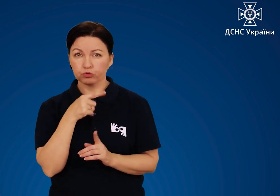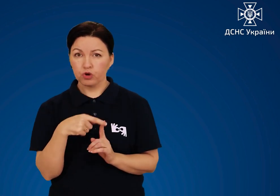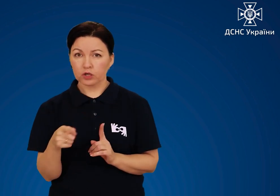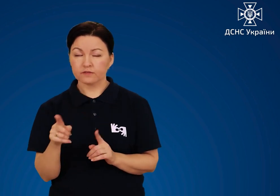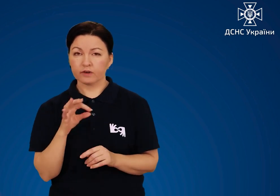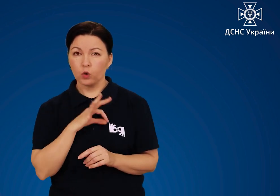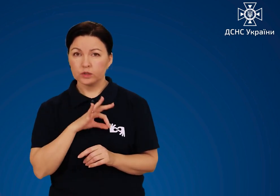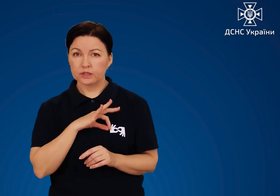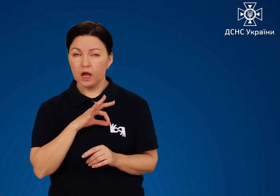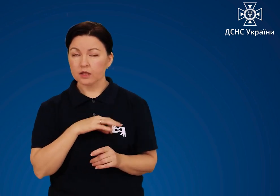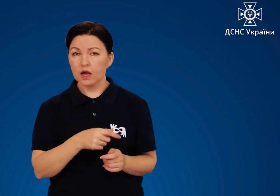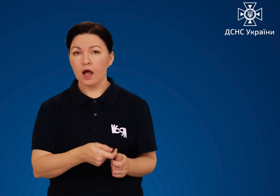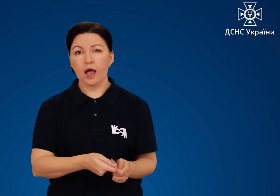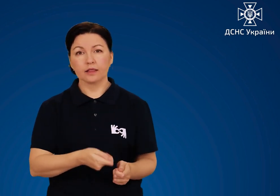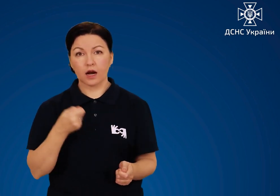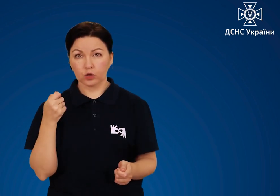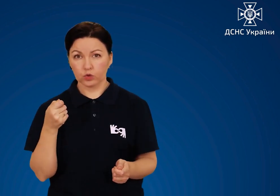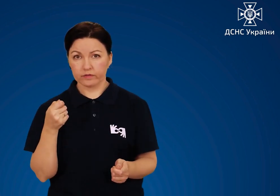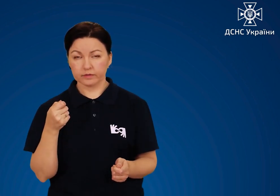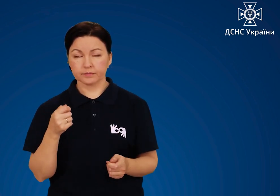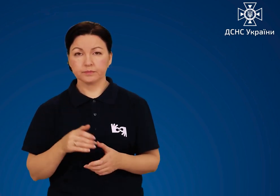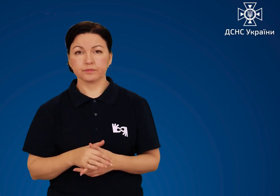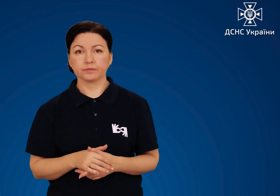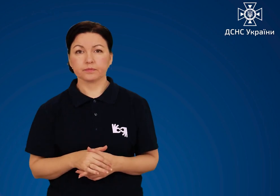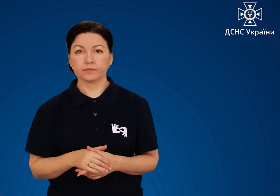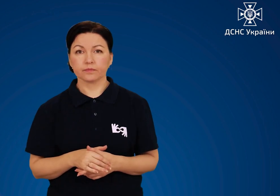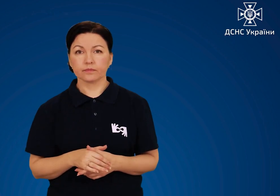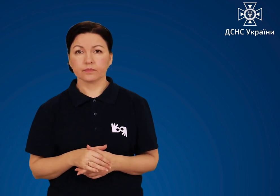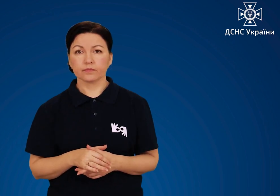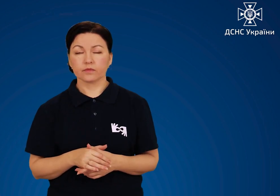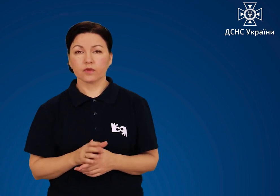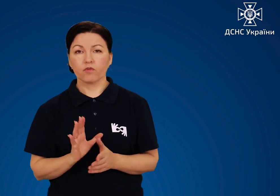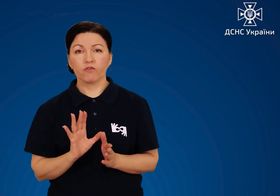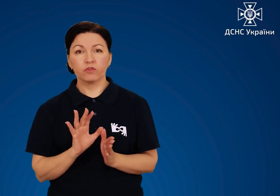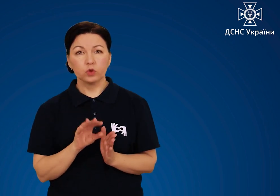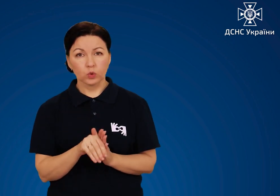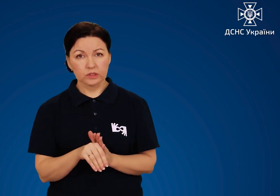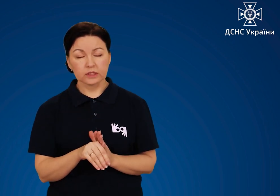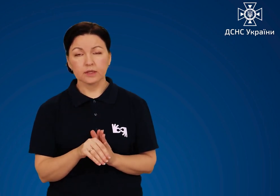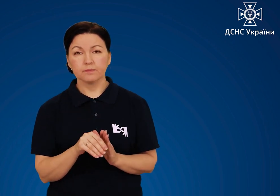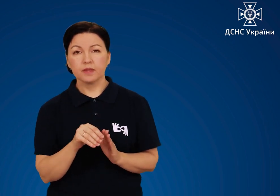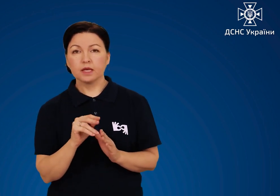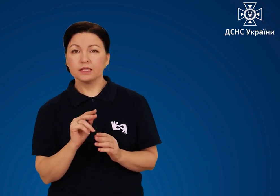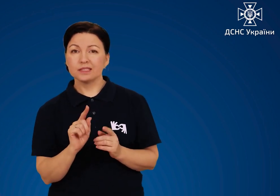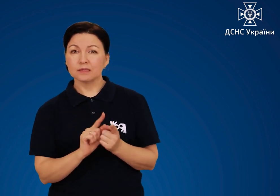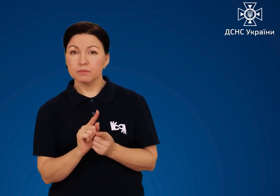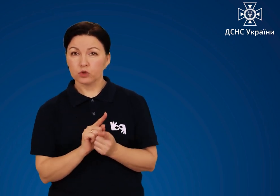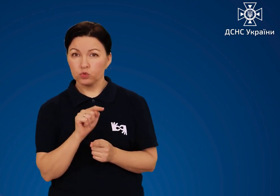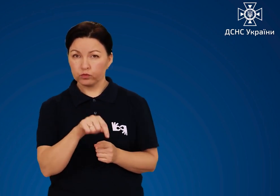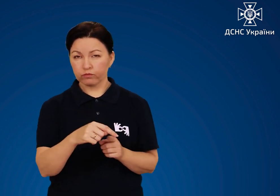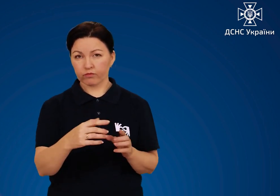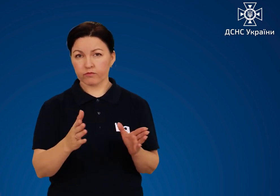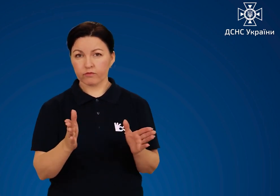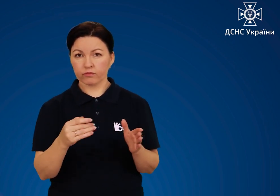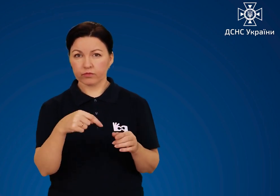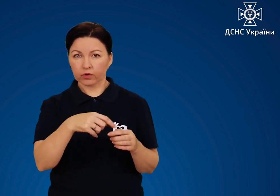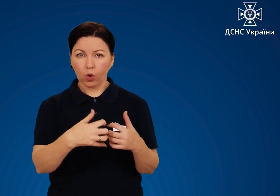Забороняється під час використання генераторів Вносити зміну в конструкцію